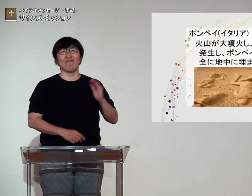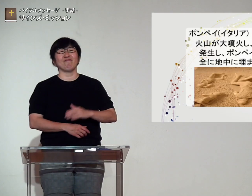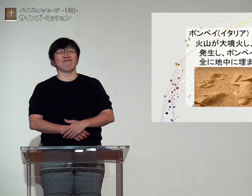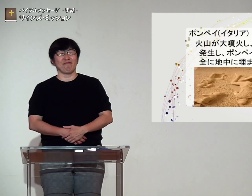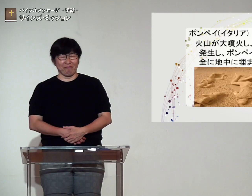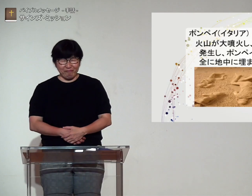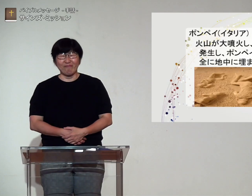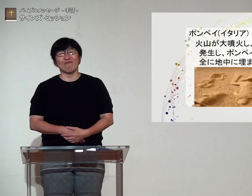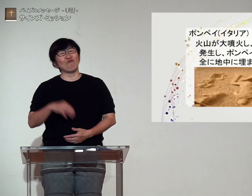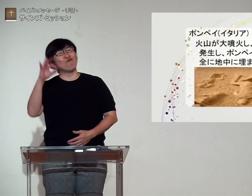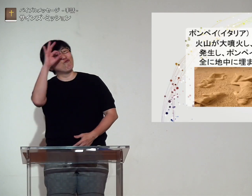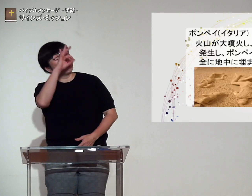こちらになります